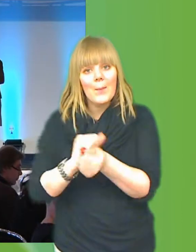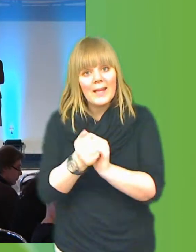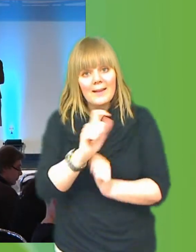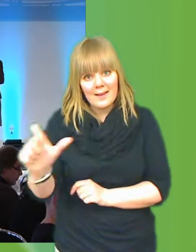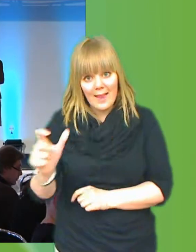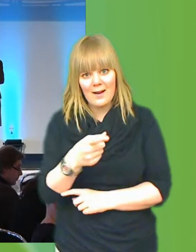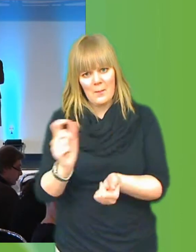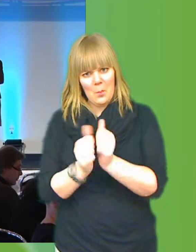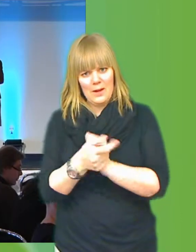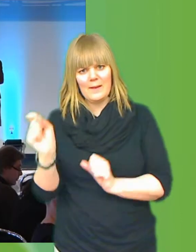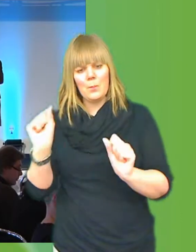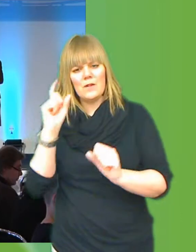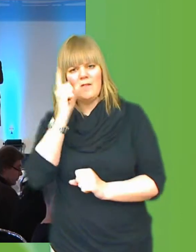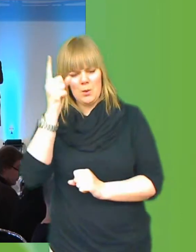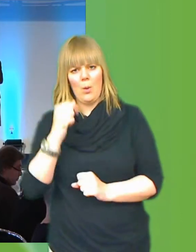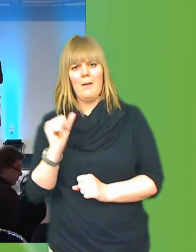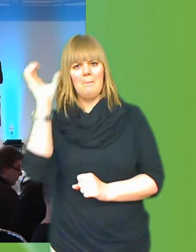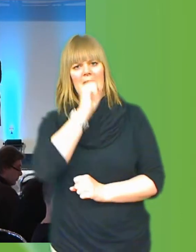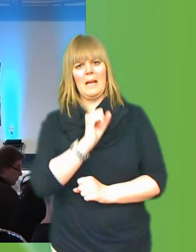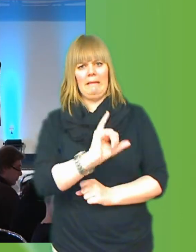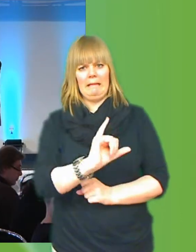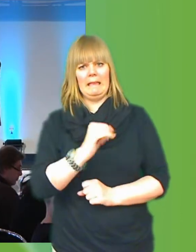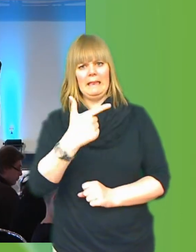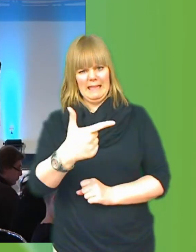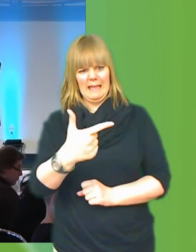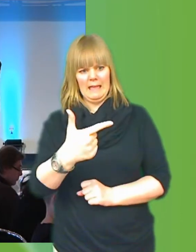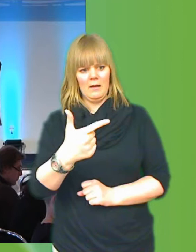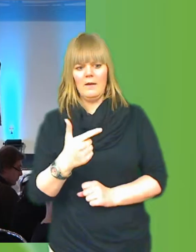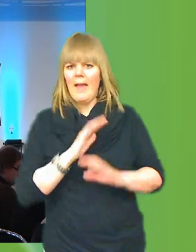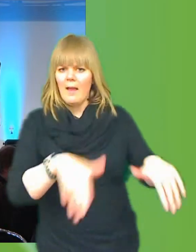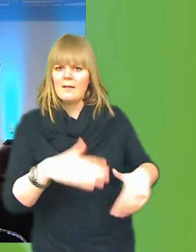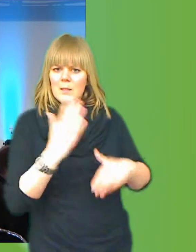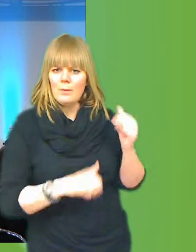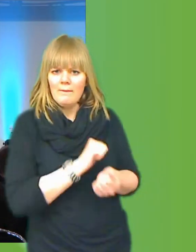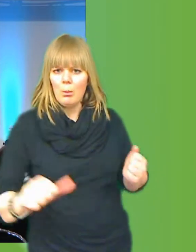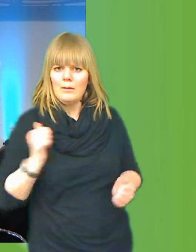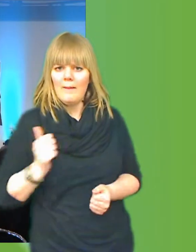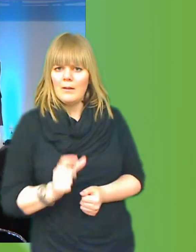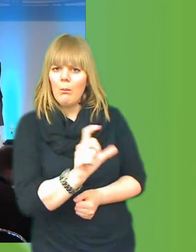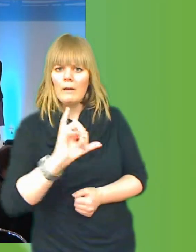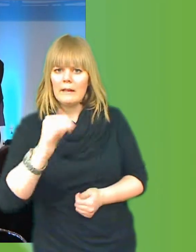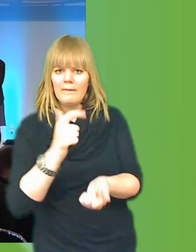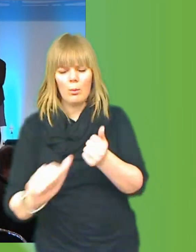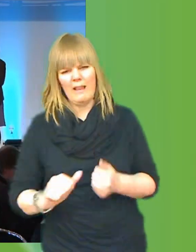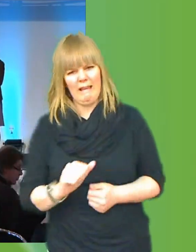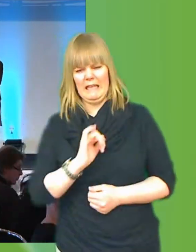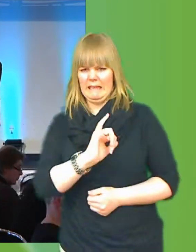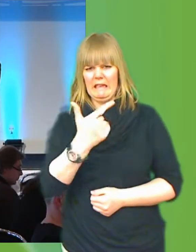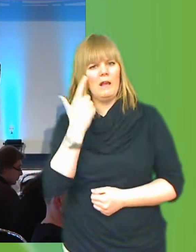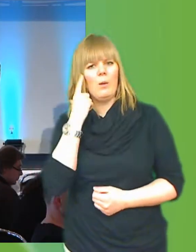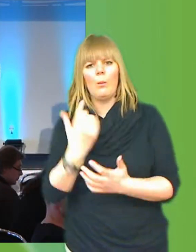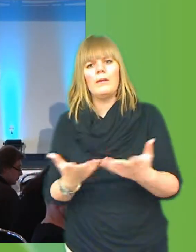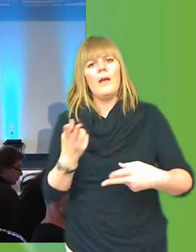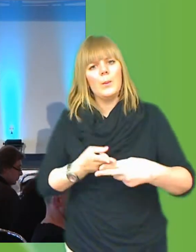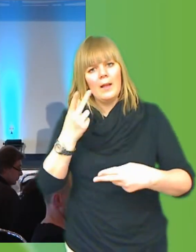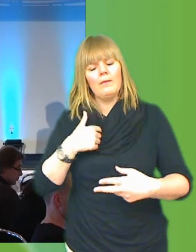en separat fråga. Bara begreppet IT känner jag känns inte jätte... prata IT. Nej det låter inte jätte aktuellt. Utan att bara